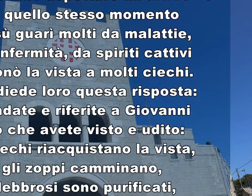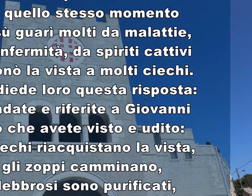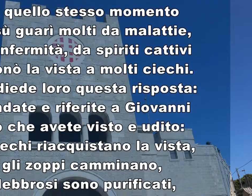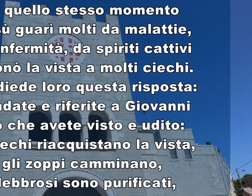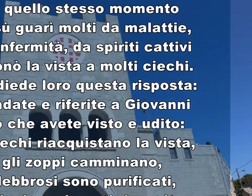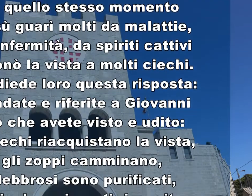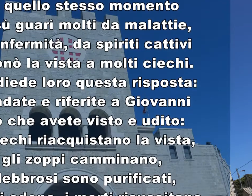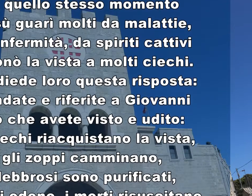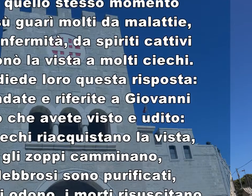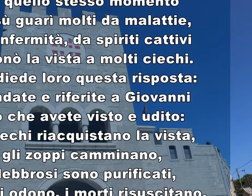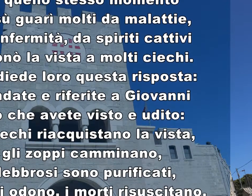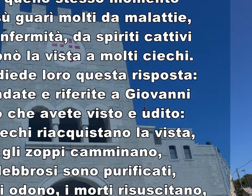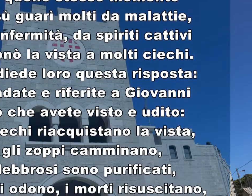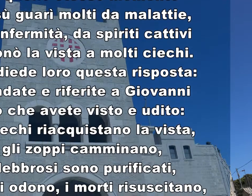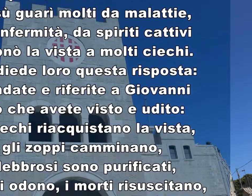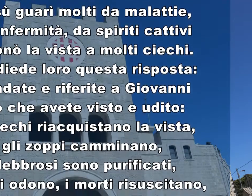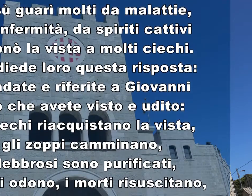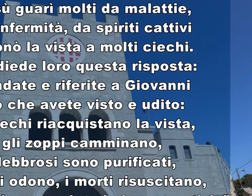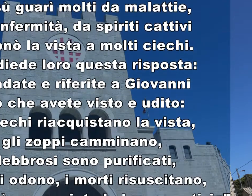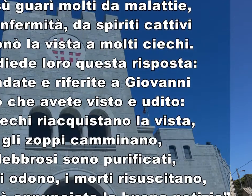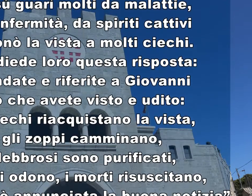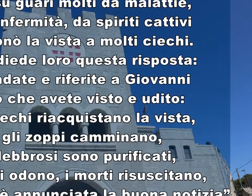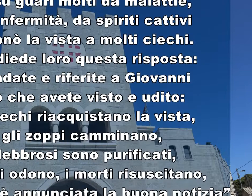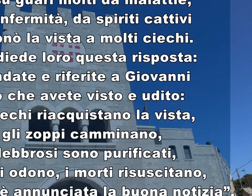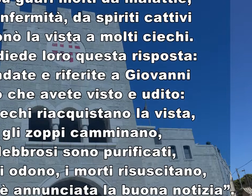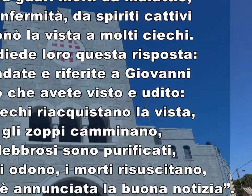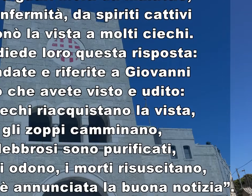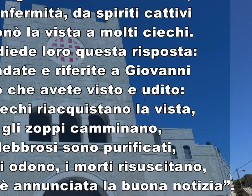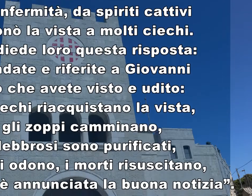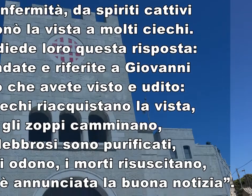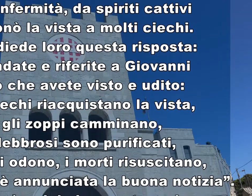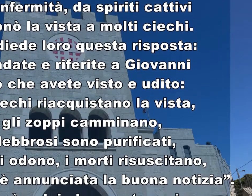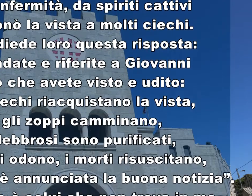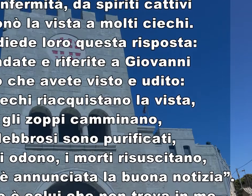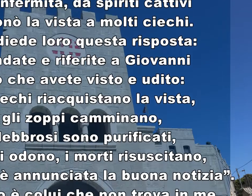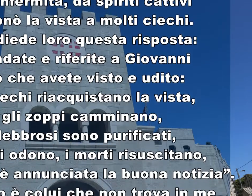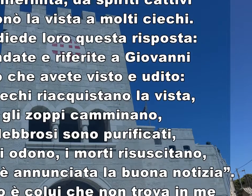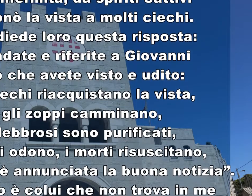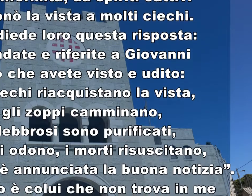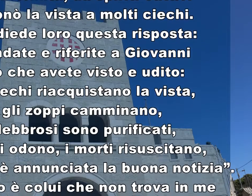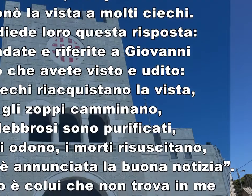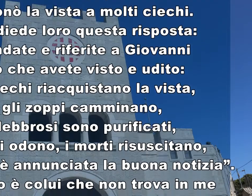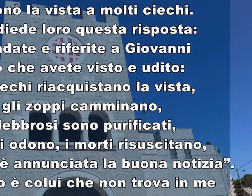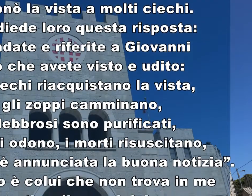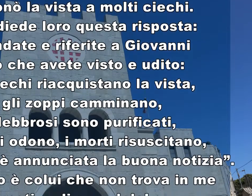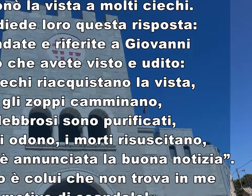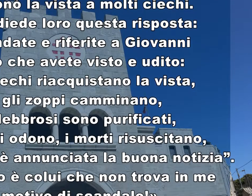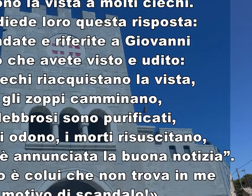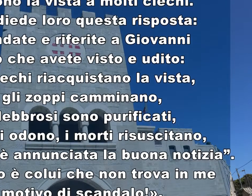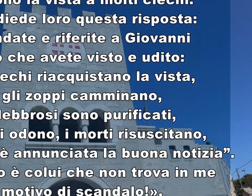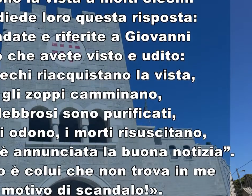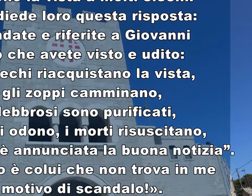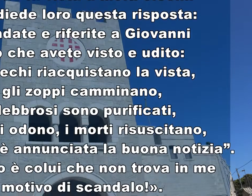Gli zoppi camminano I lebrosi sono purificati I sordi odono I morti risuscitano